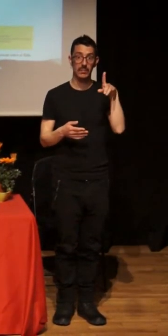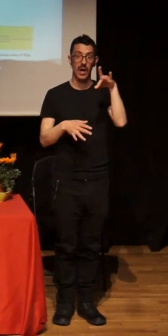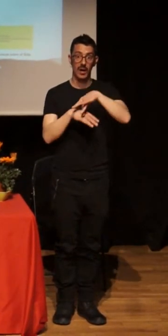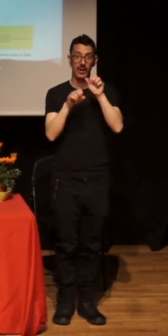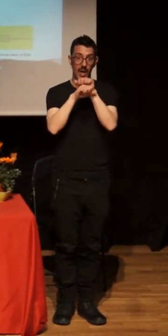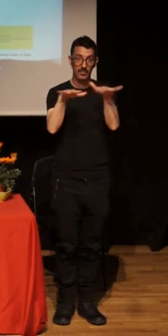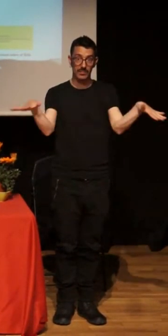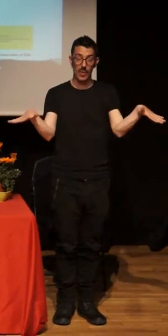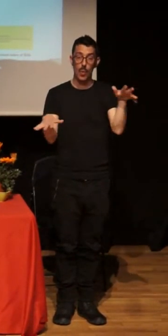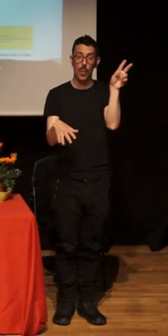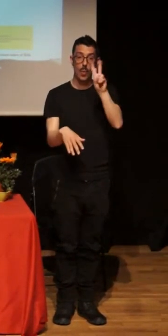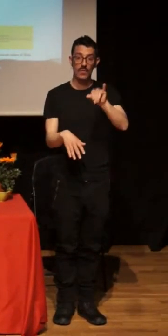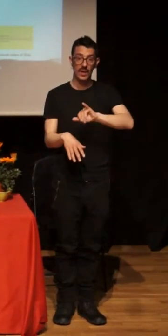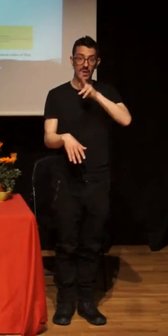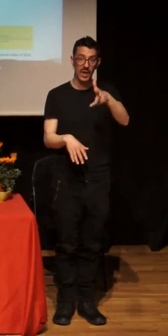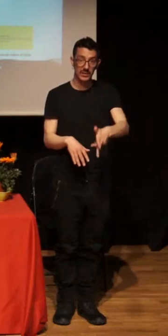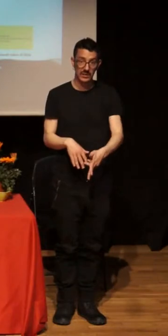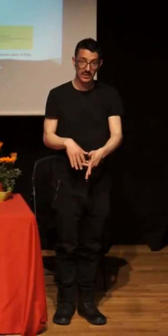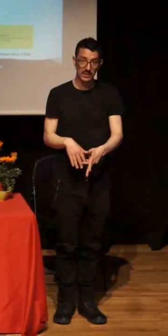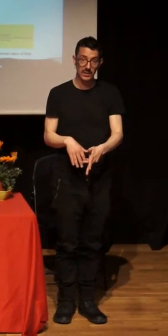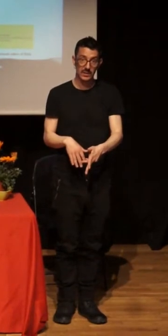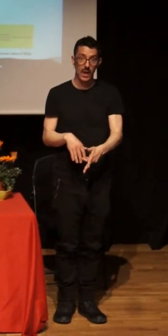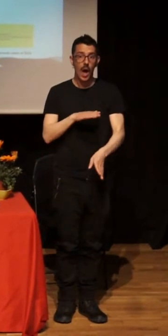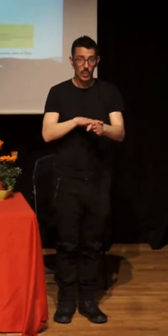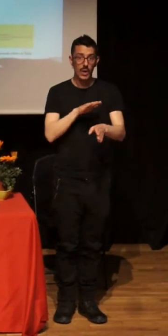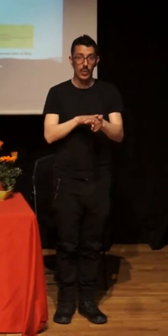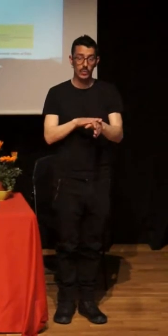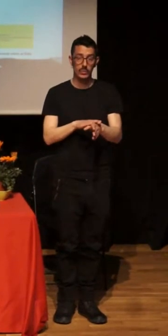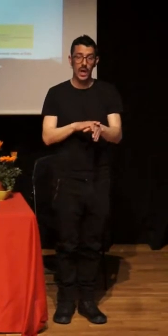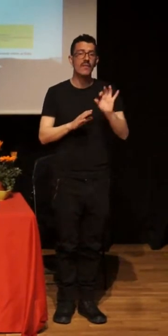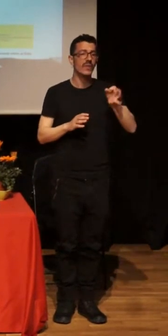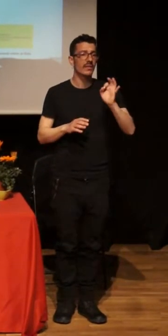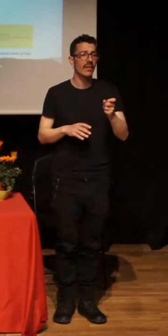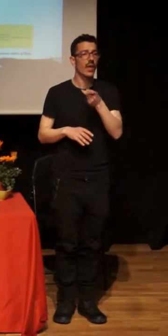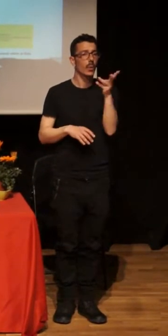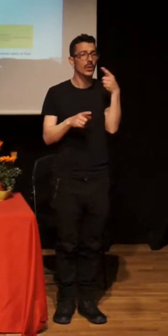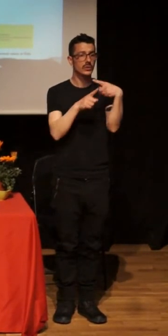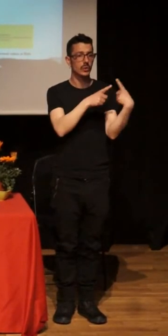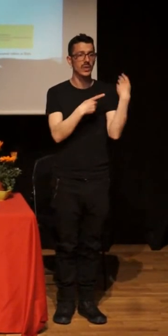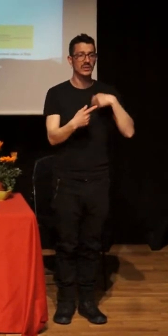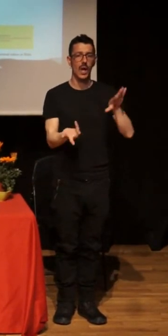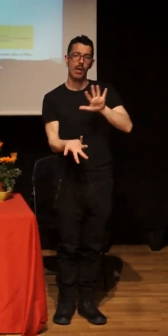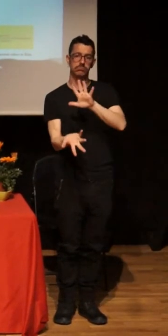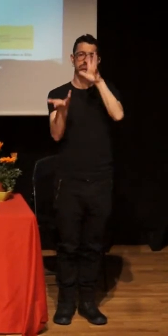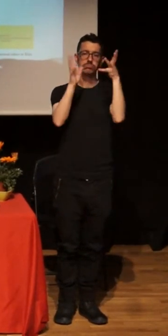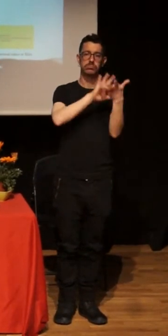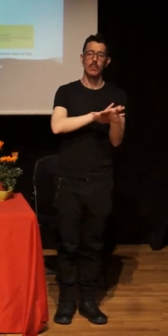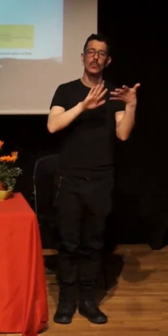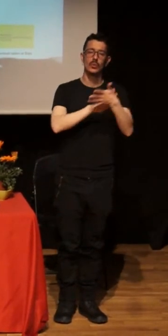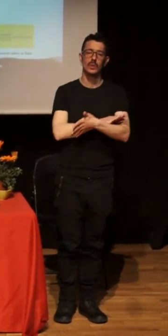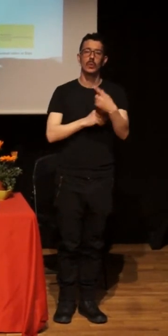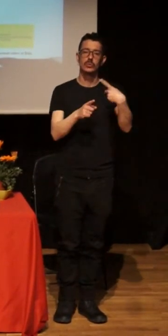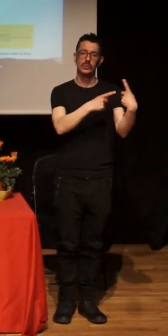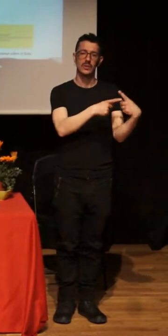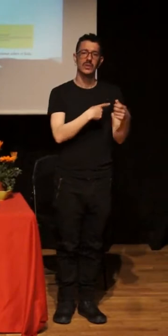things have changed in the VIH, because we already have certain things, because, almost, almost, the VIH